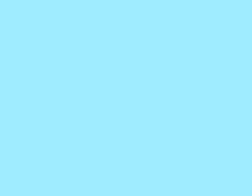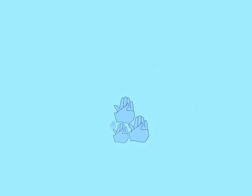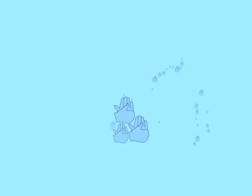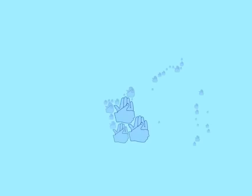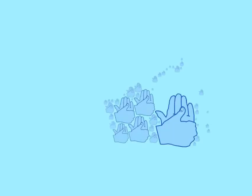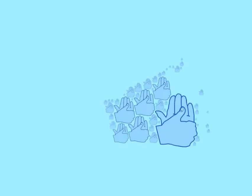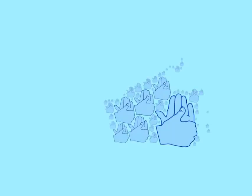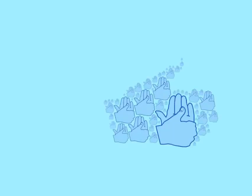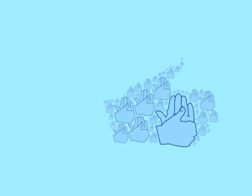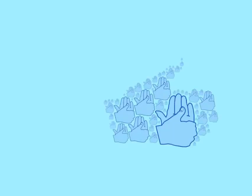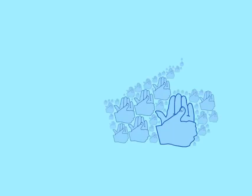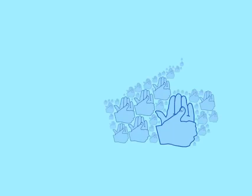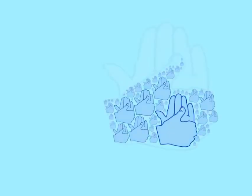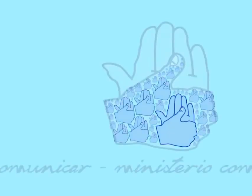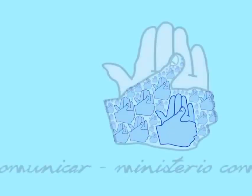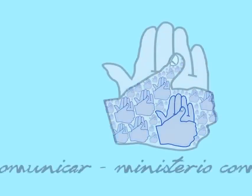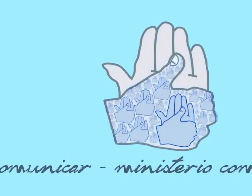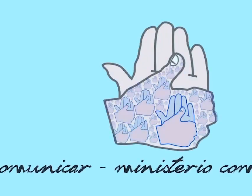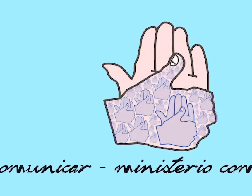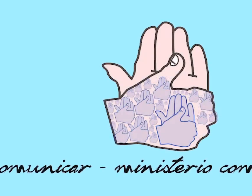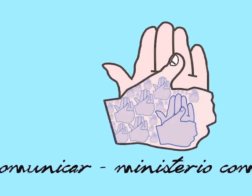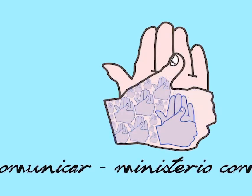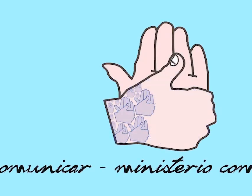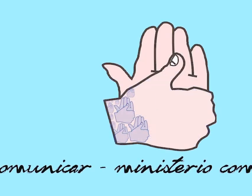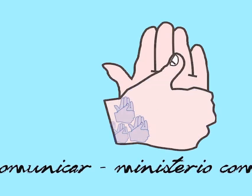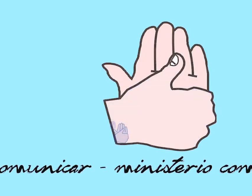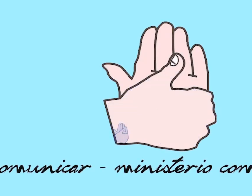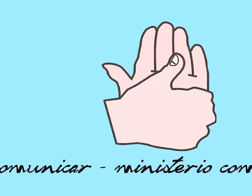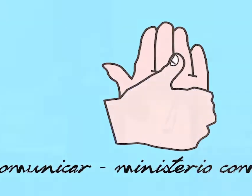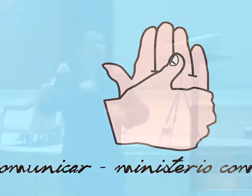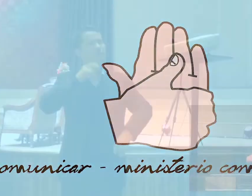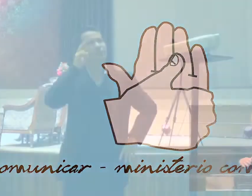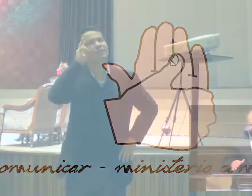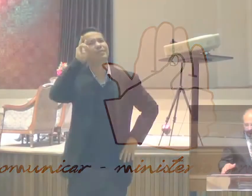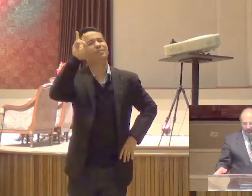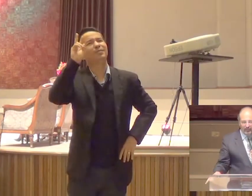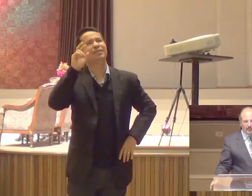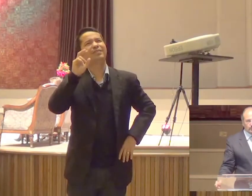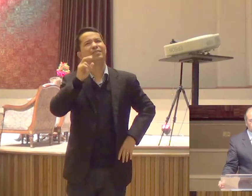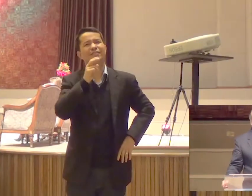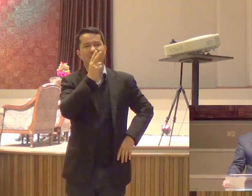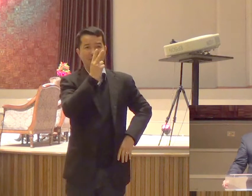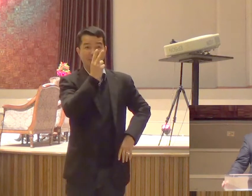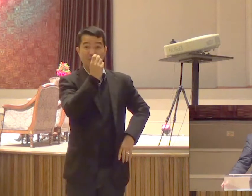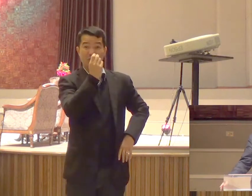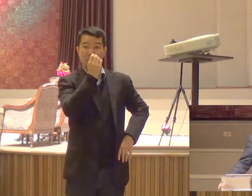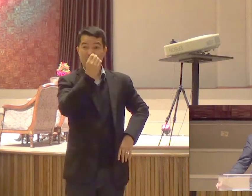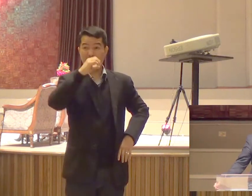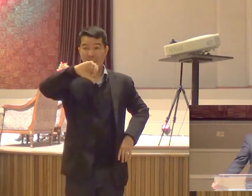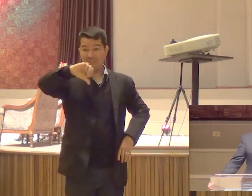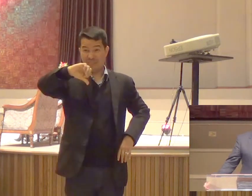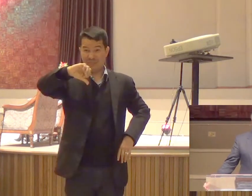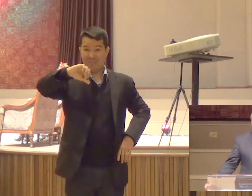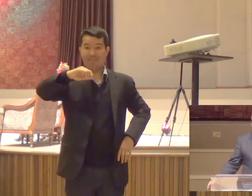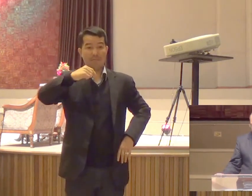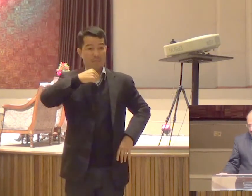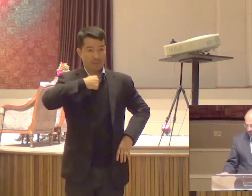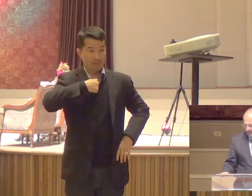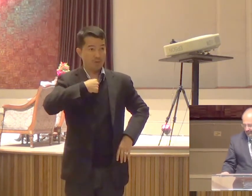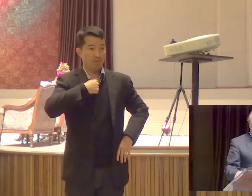Ali a gente estava cantando, eu estava me lembrando, 2009 Eu era um dos pastores de uma igreja canadense